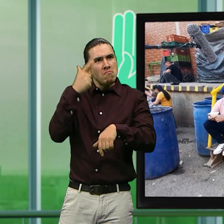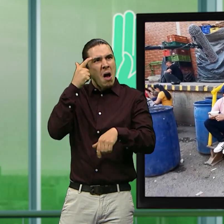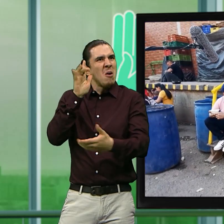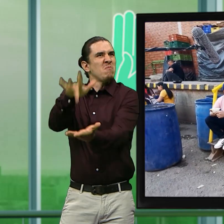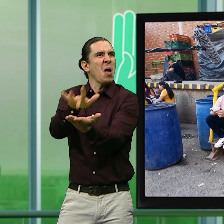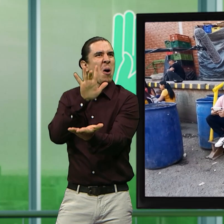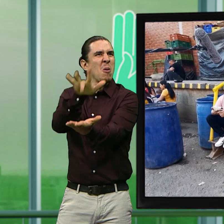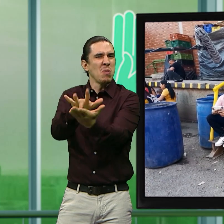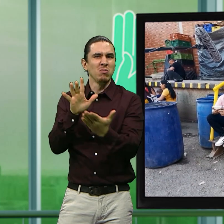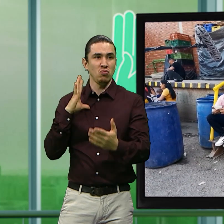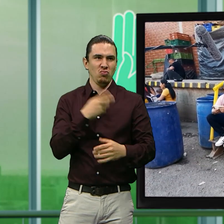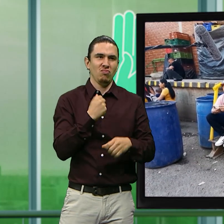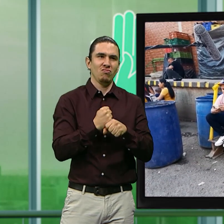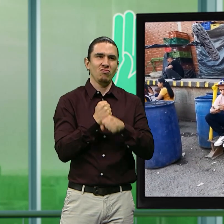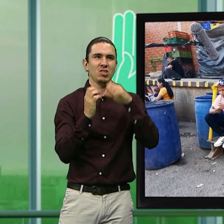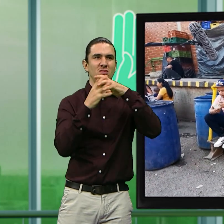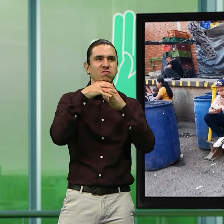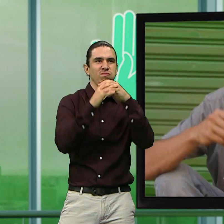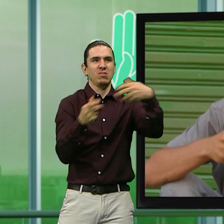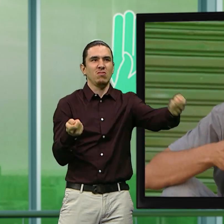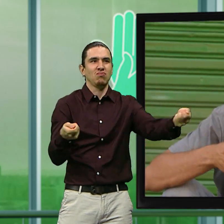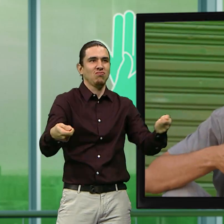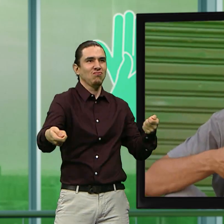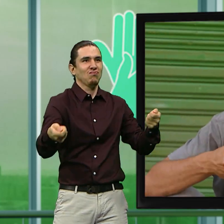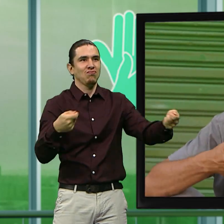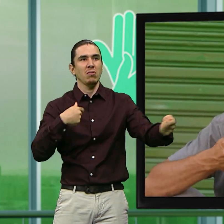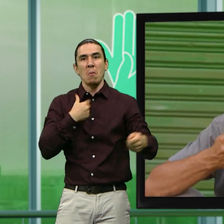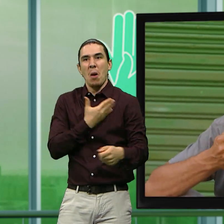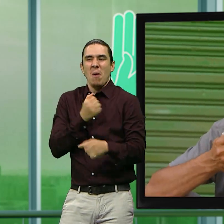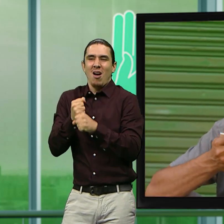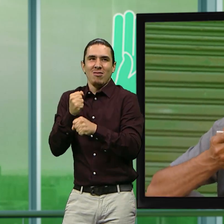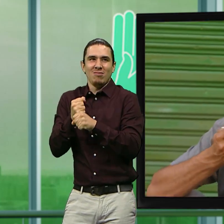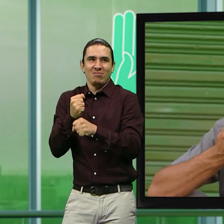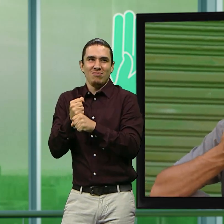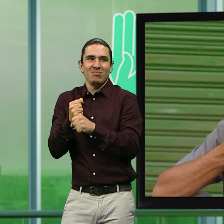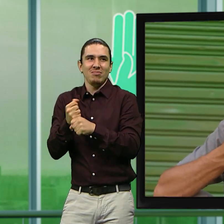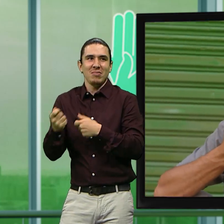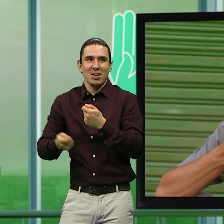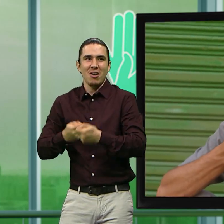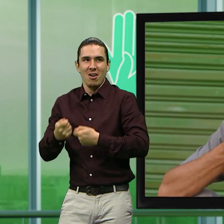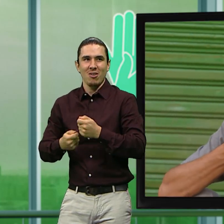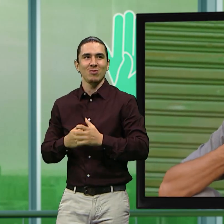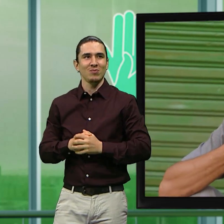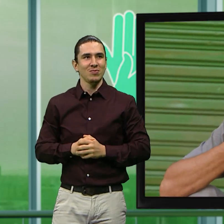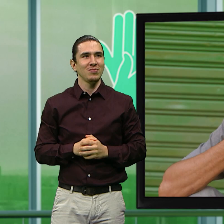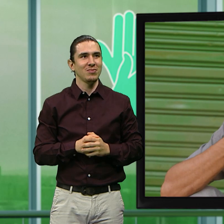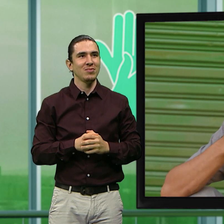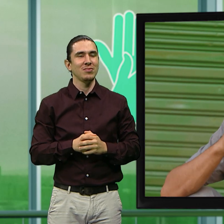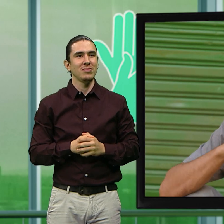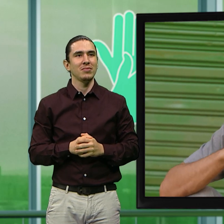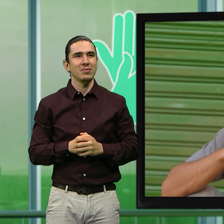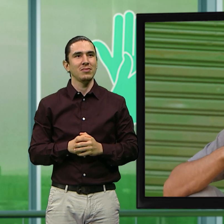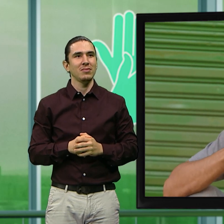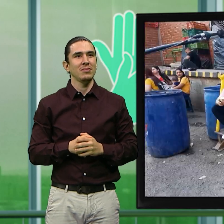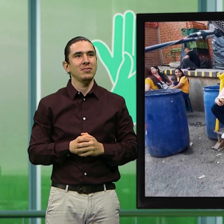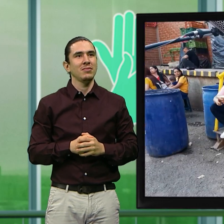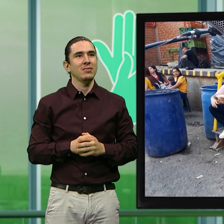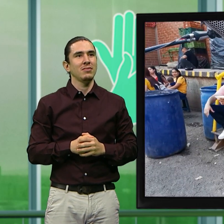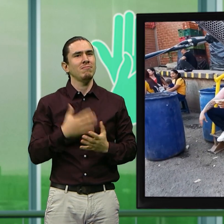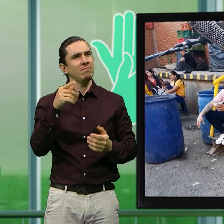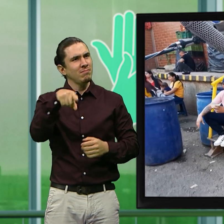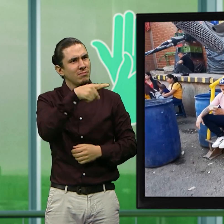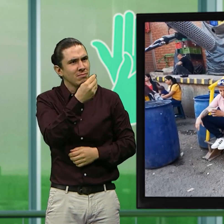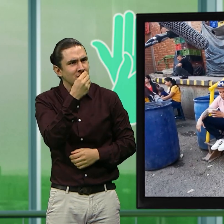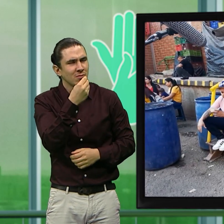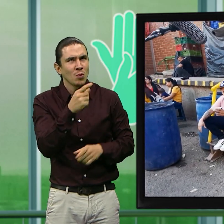qué hacen acá? Somos transportadores, somos camineros. Es la maguita del mercado. Ay, sí, también los trata con mucho cariño, ¿cierto? Sí, señora. Con mucho